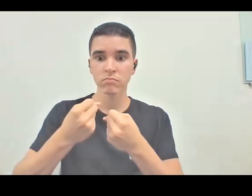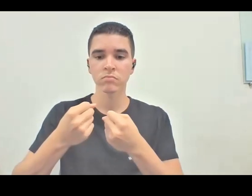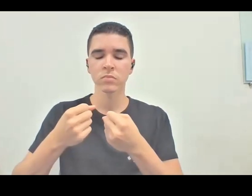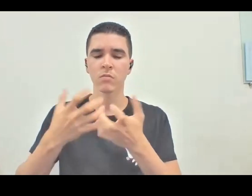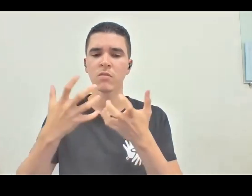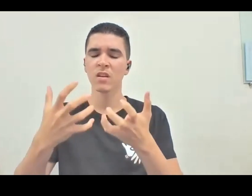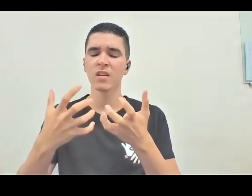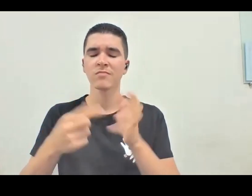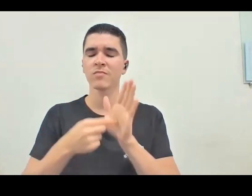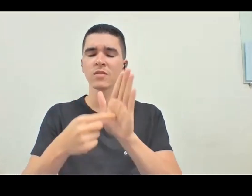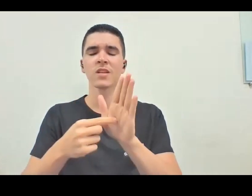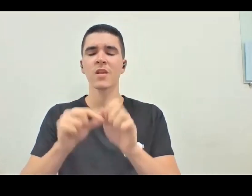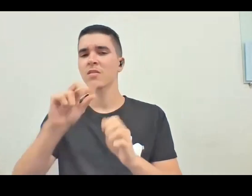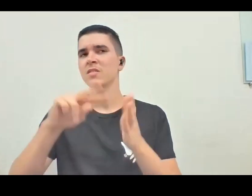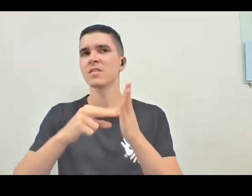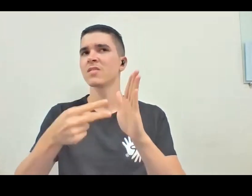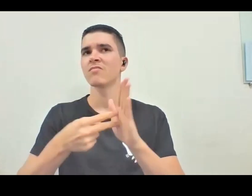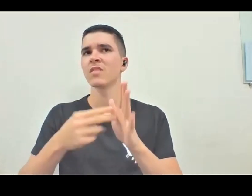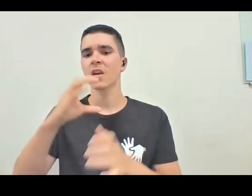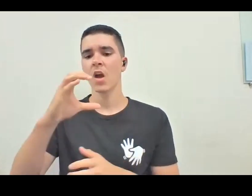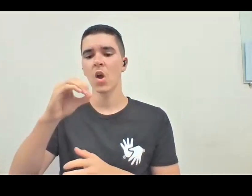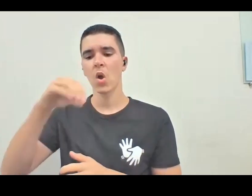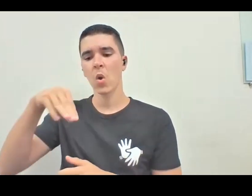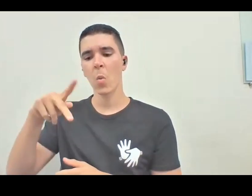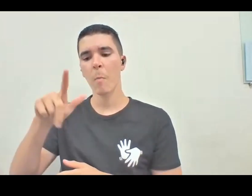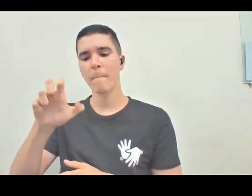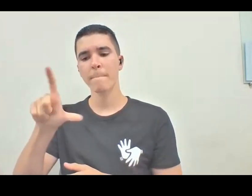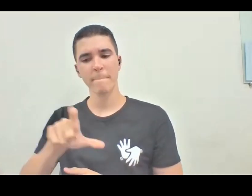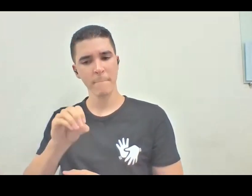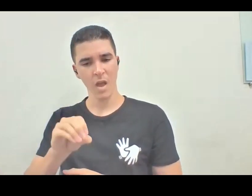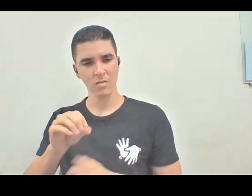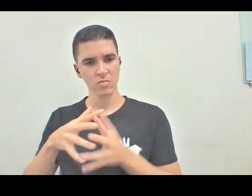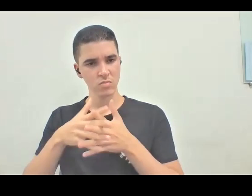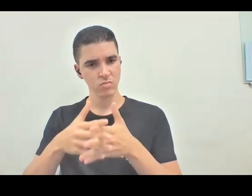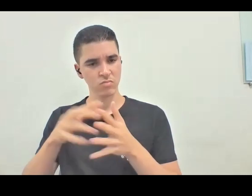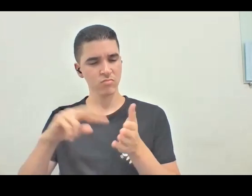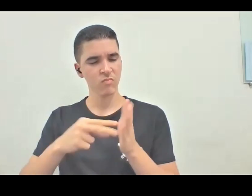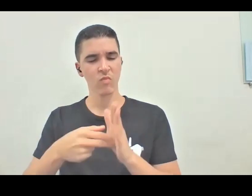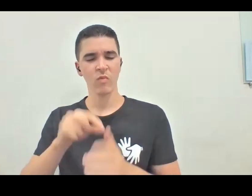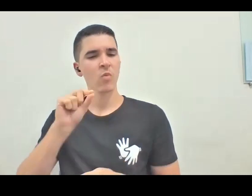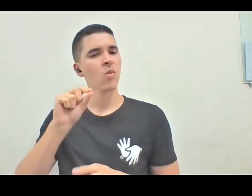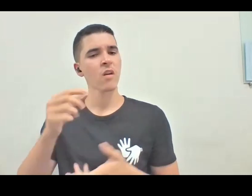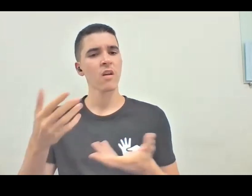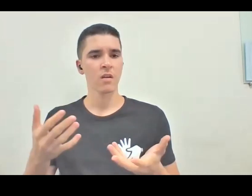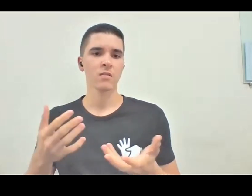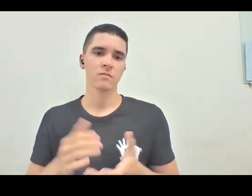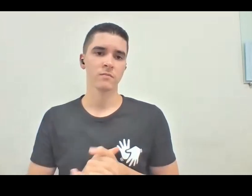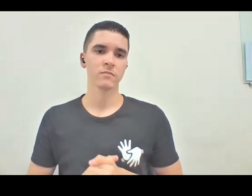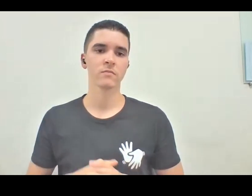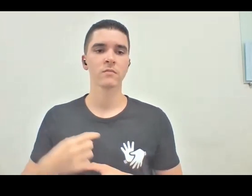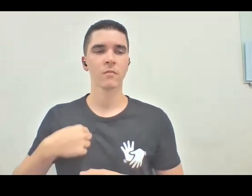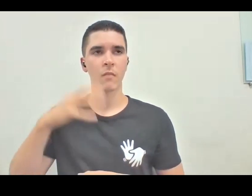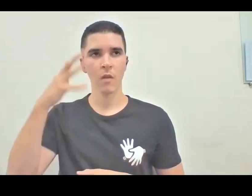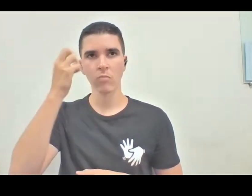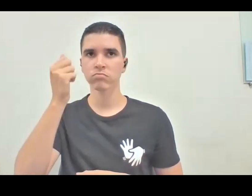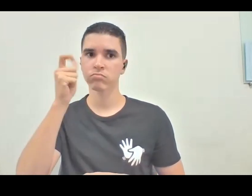complexo, né, isso vem do grego, né, e que significa tecer junto. Então, estou achando muito interessante, porque, de